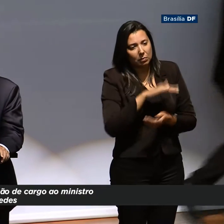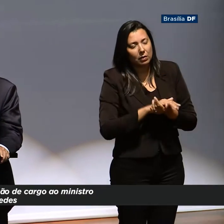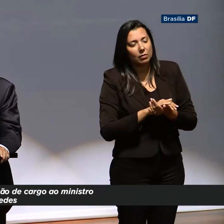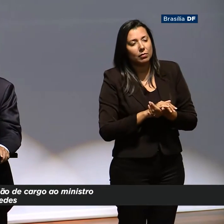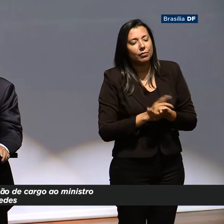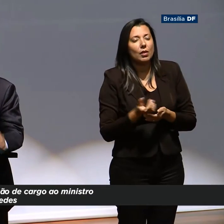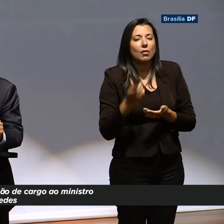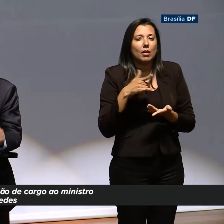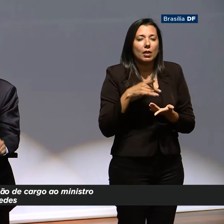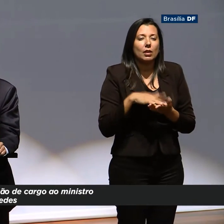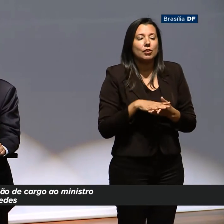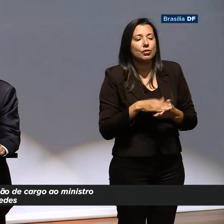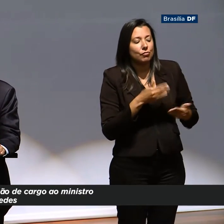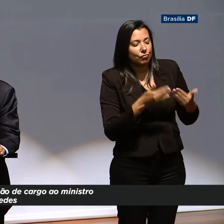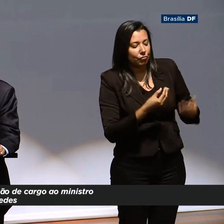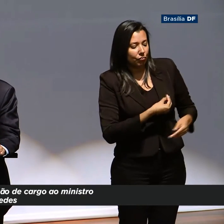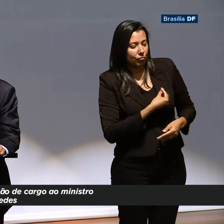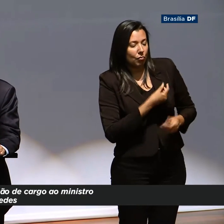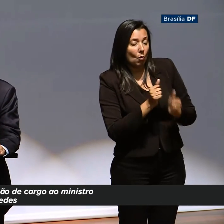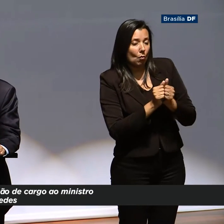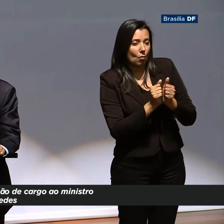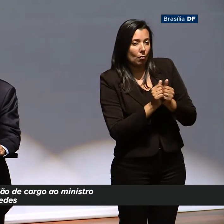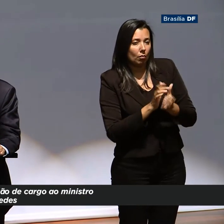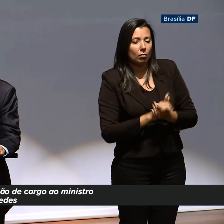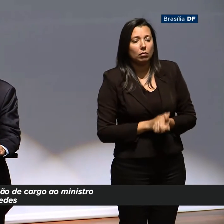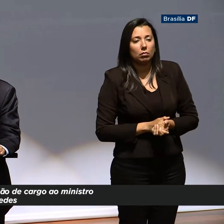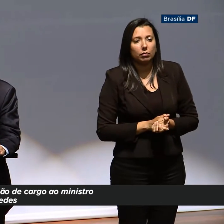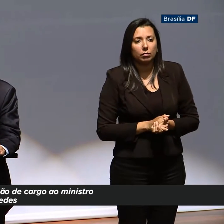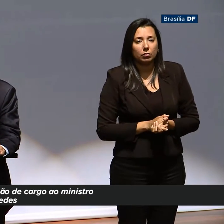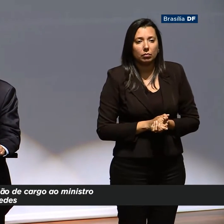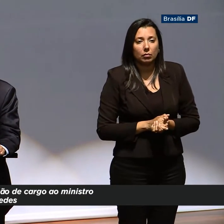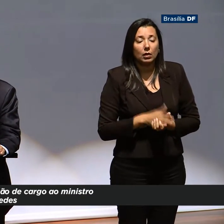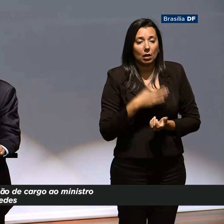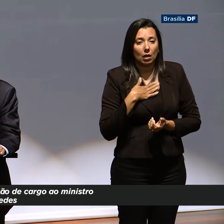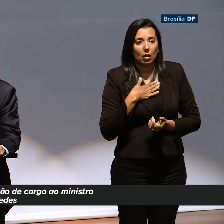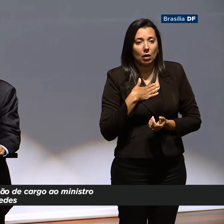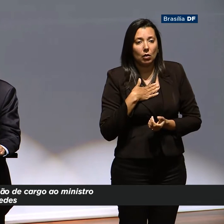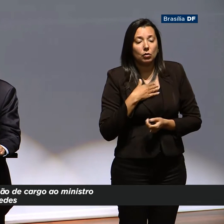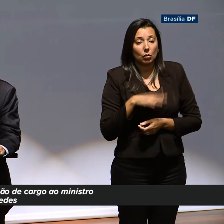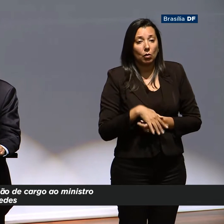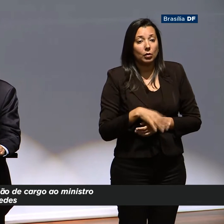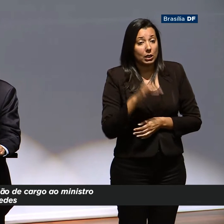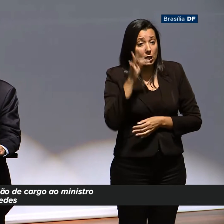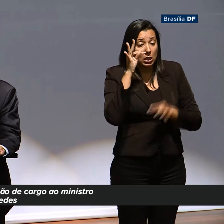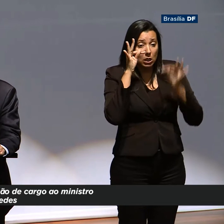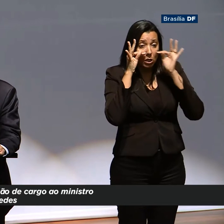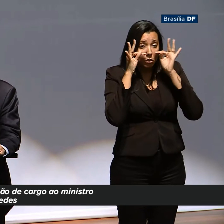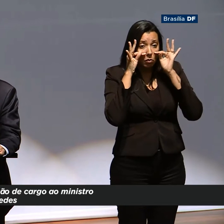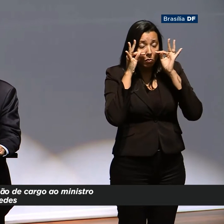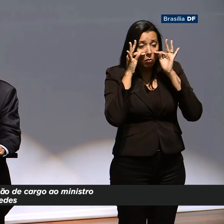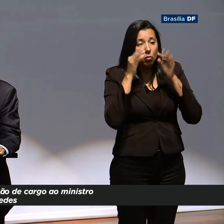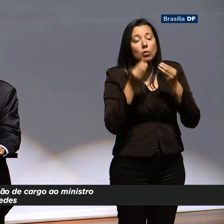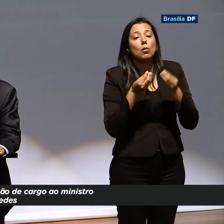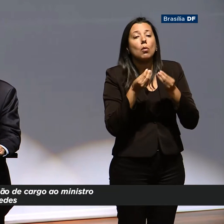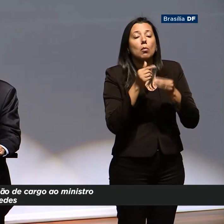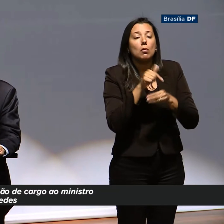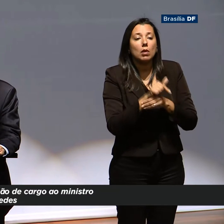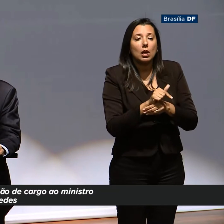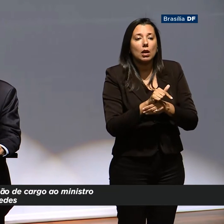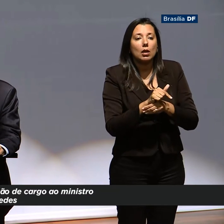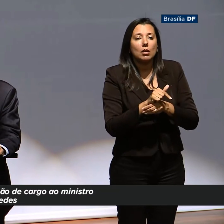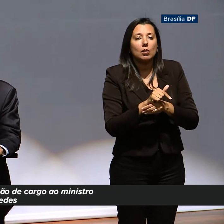longo período de convivência em que eu sou testemunha do imenso patriotismo,